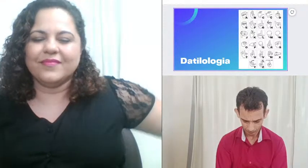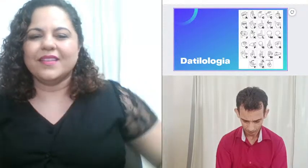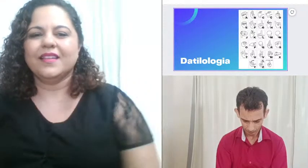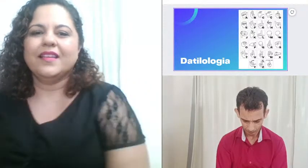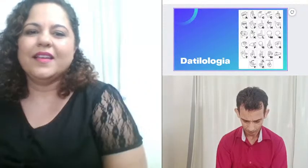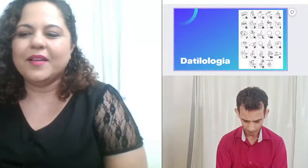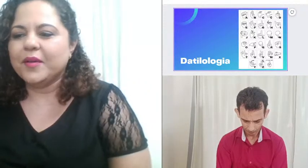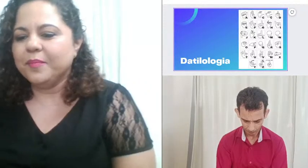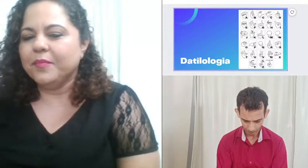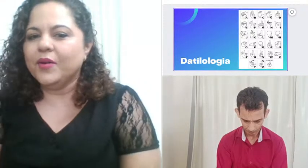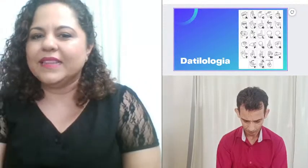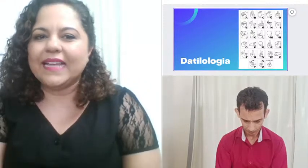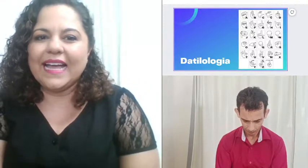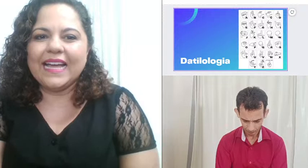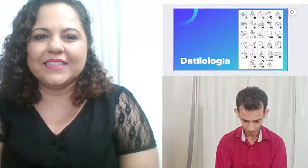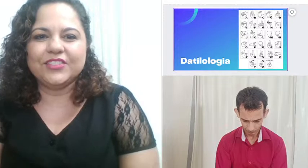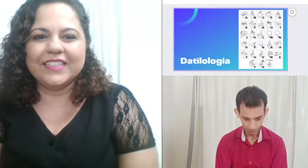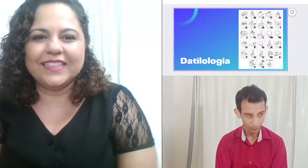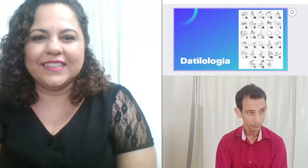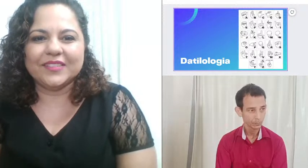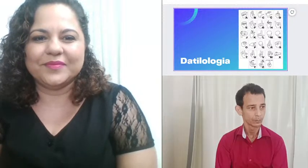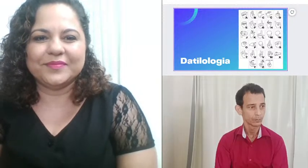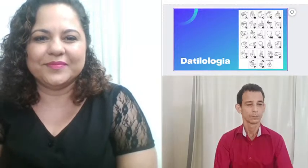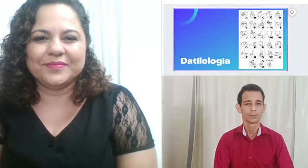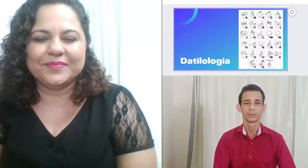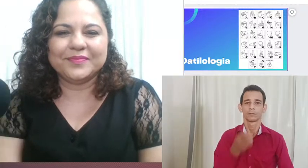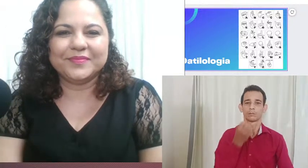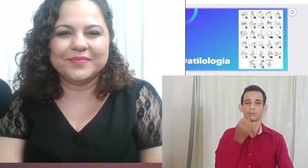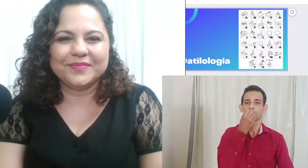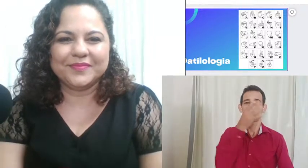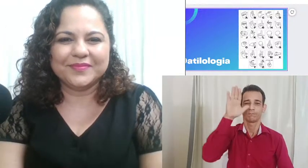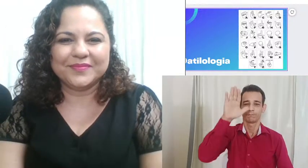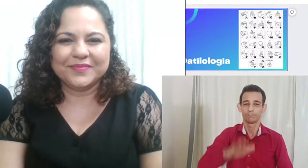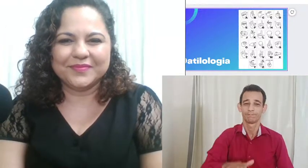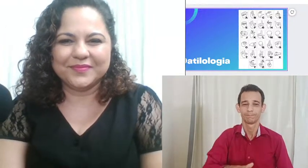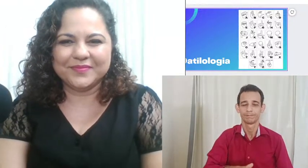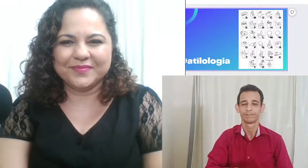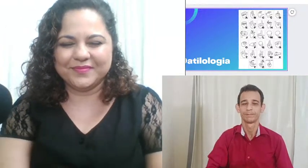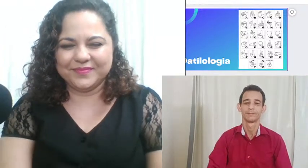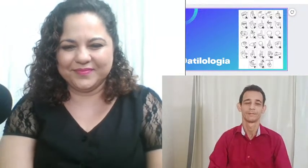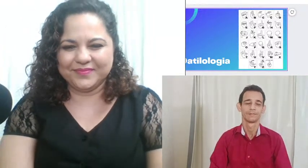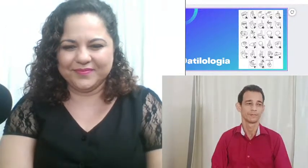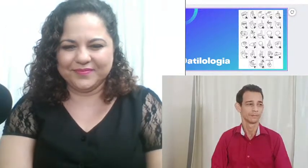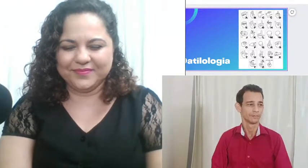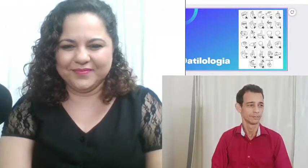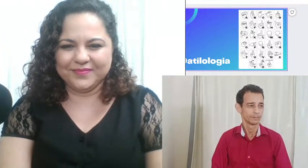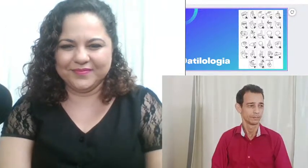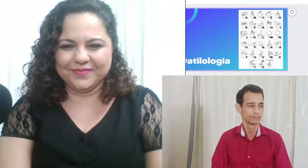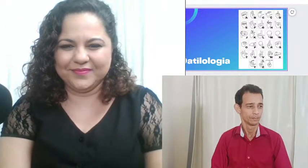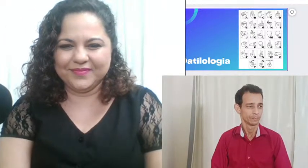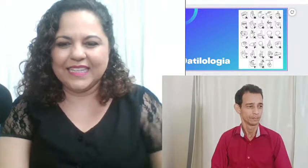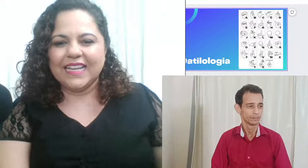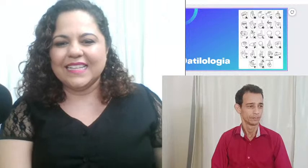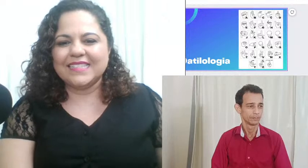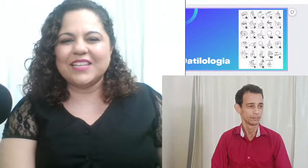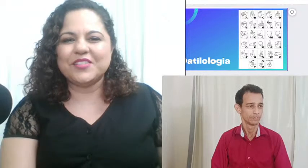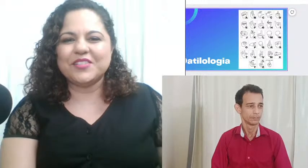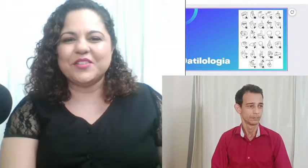Boa tarde, sejam bem